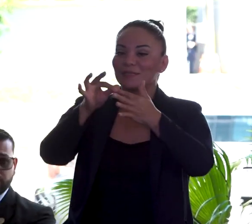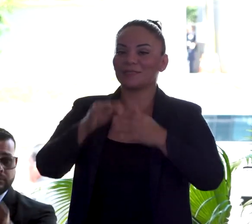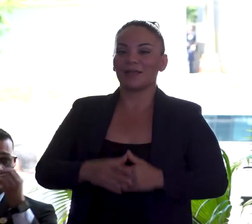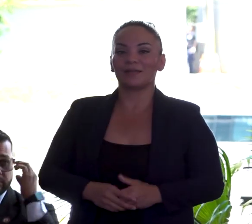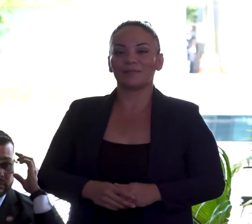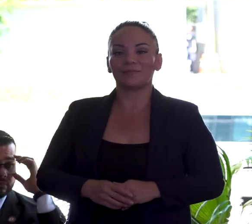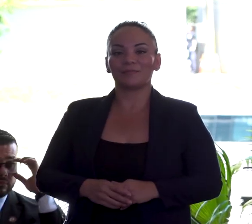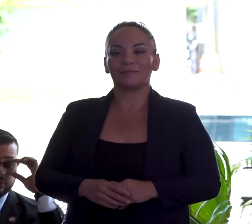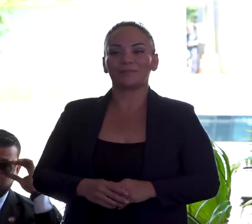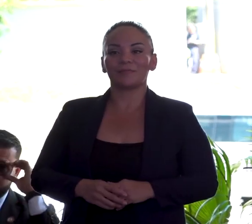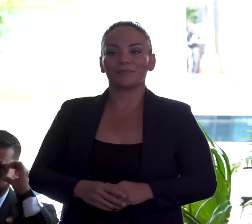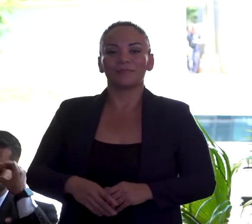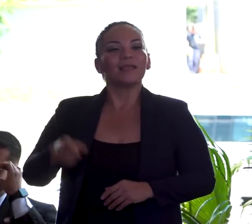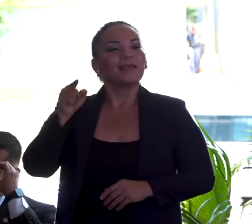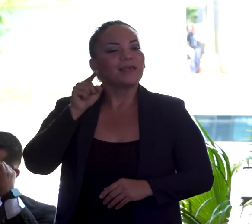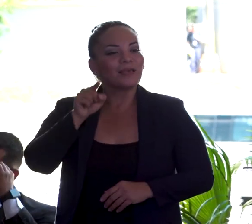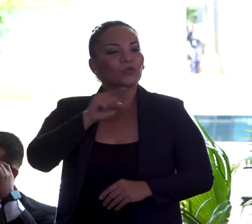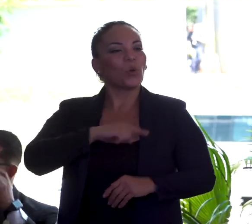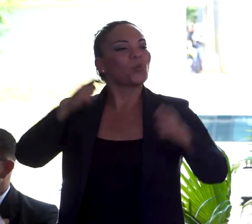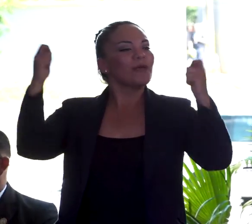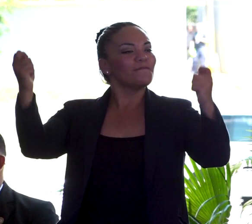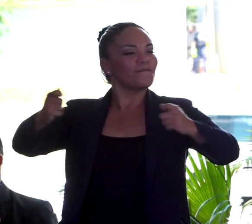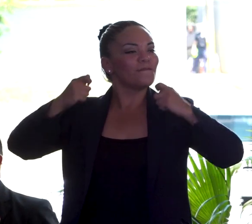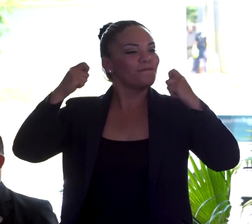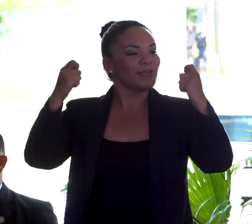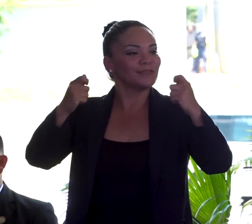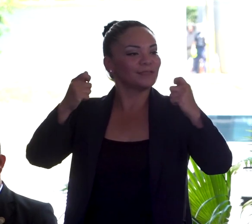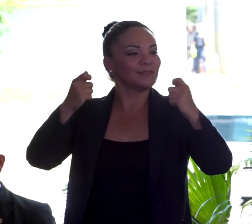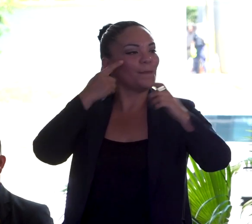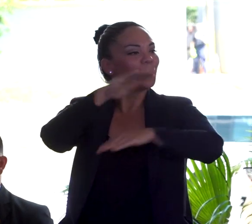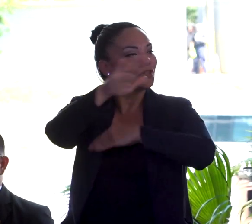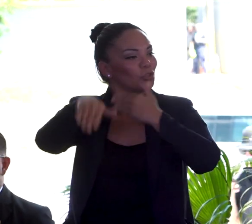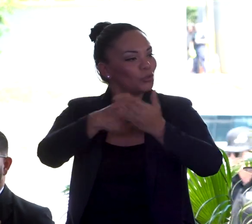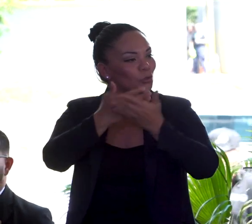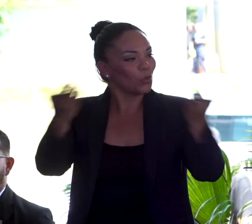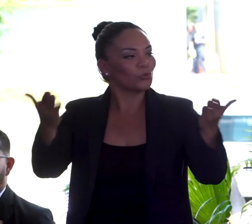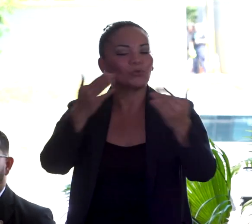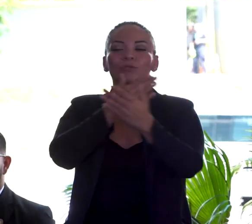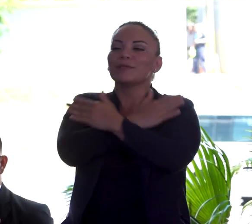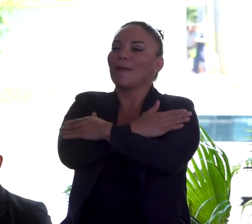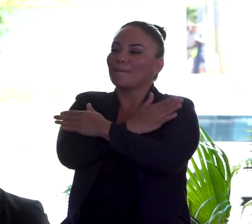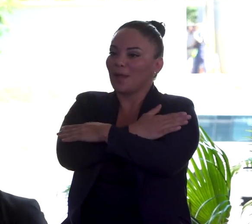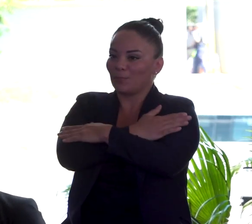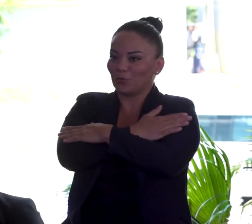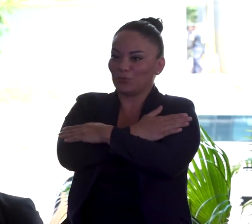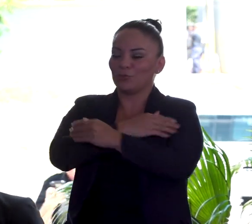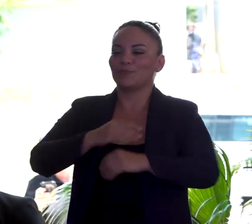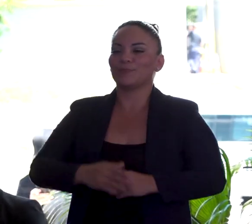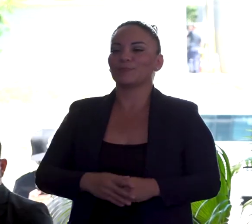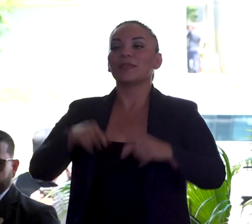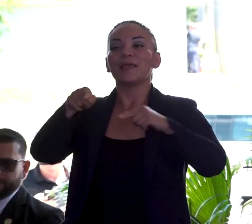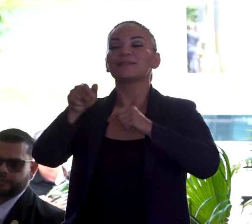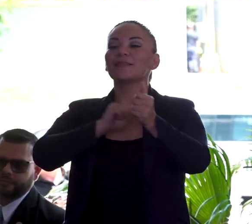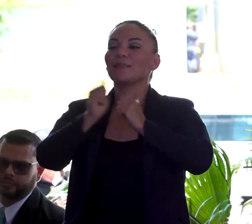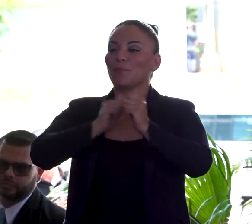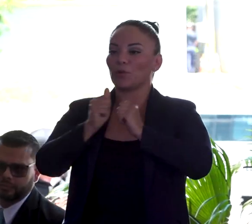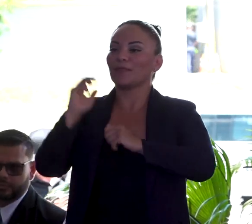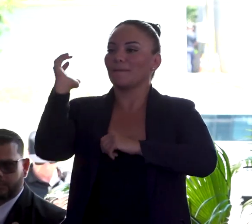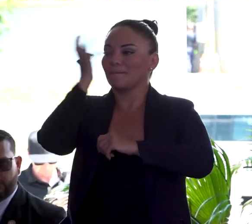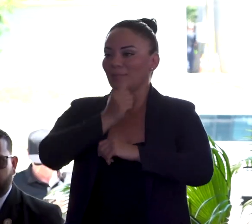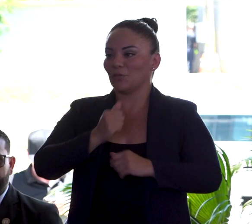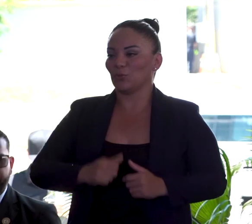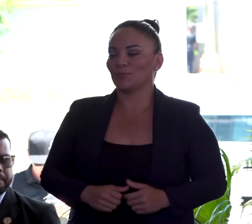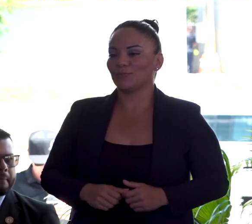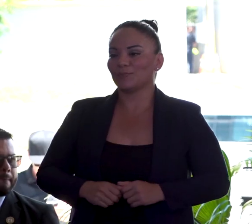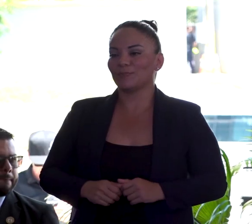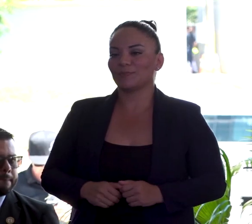es una fiesta de todos los que amamos a este deporte tan bello.